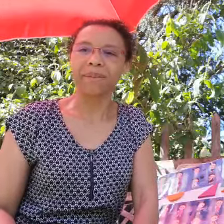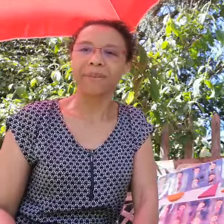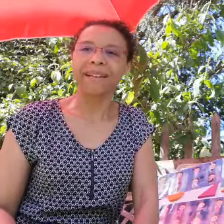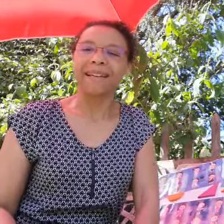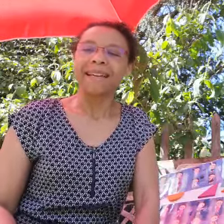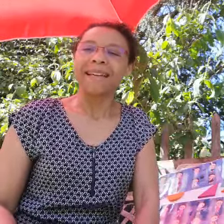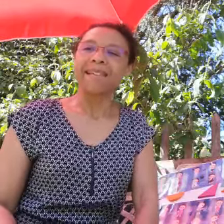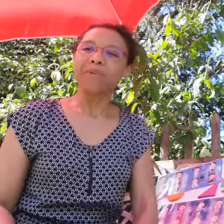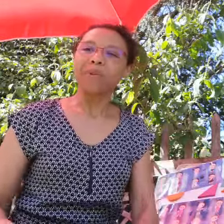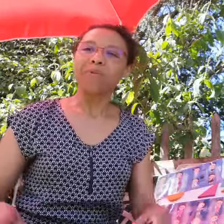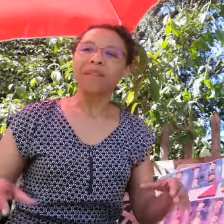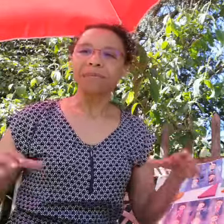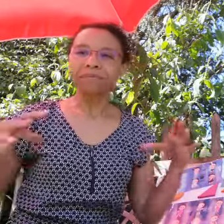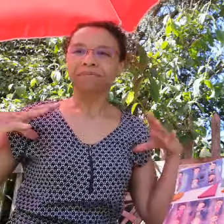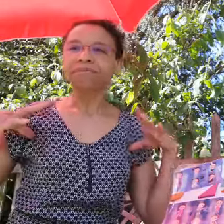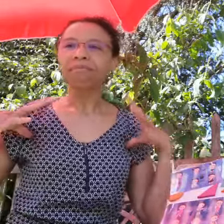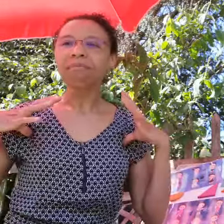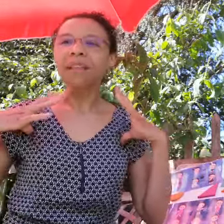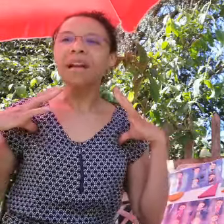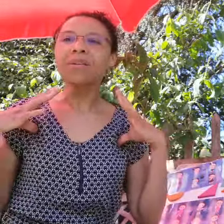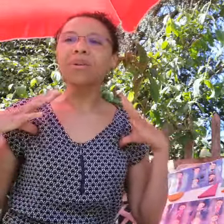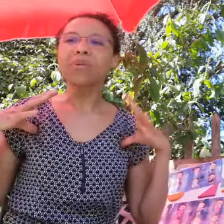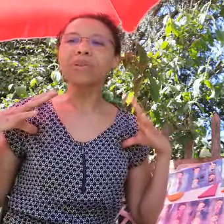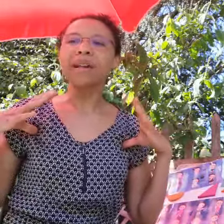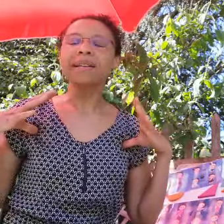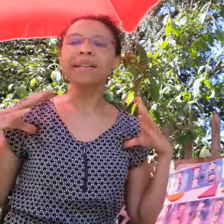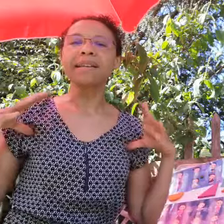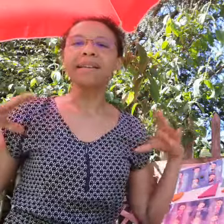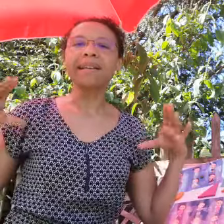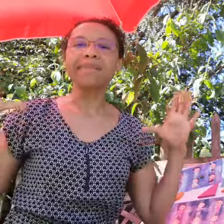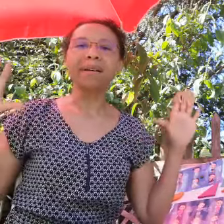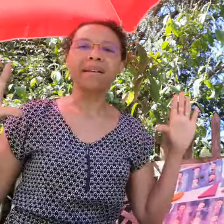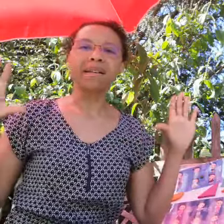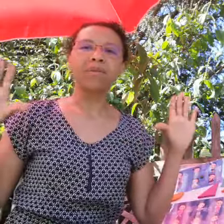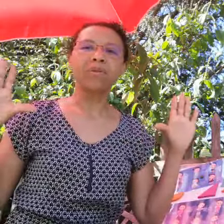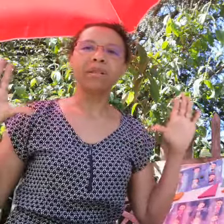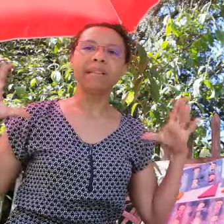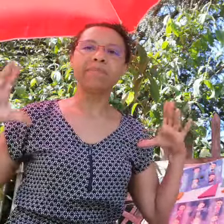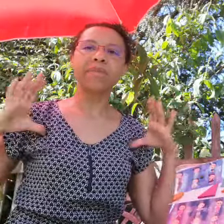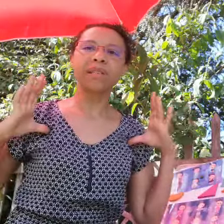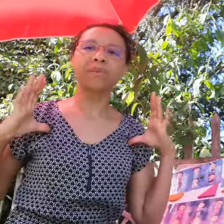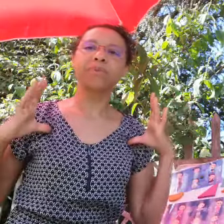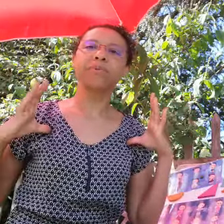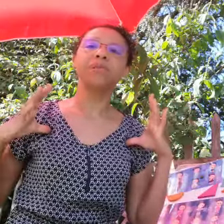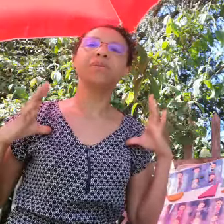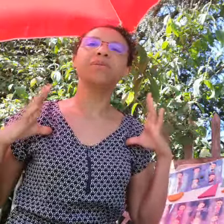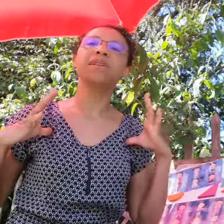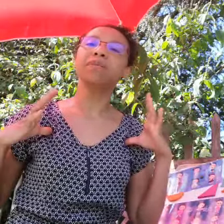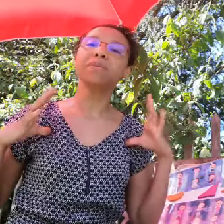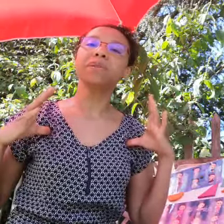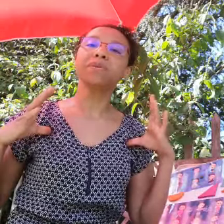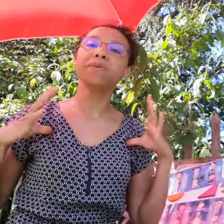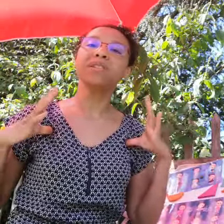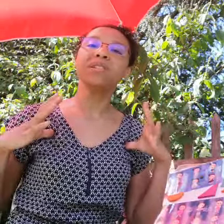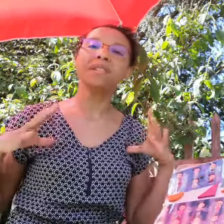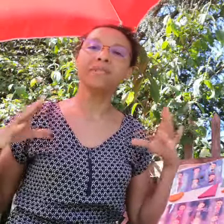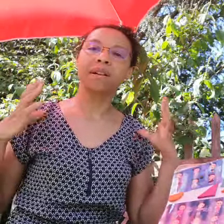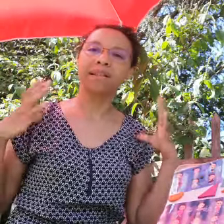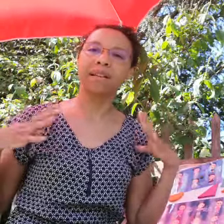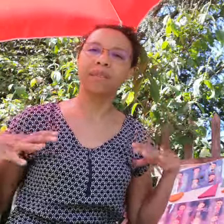et se promener alors on a les les mains les pouces qui sont positionnés comme si on imaginait d'avoir un sac à